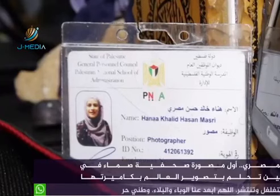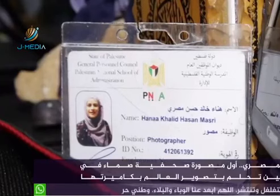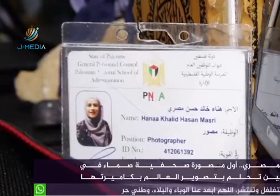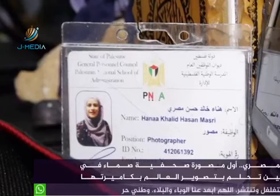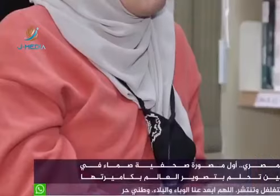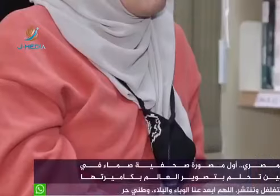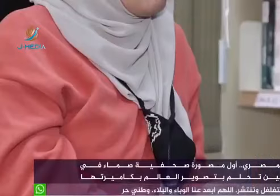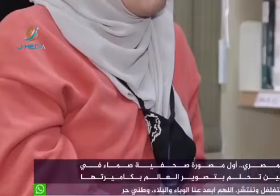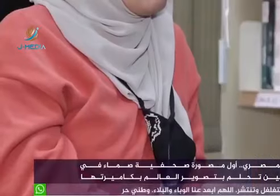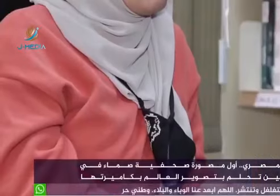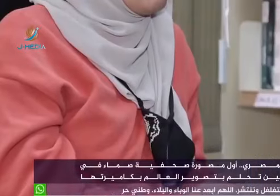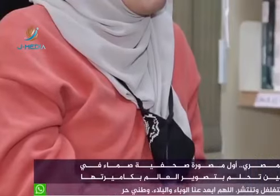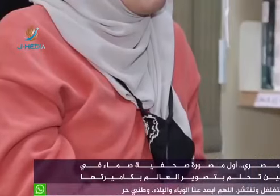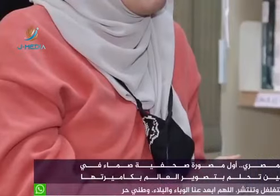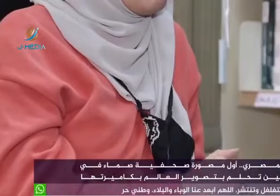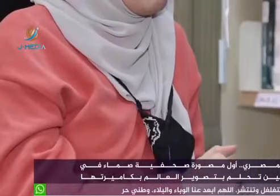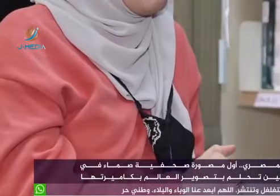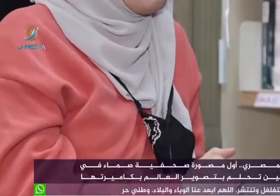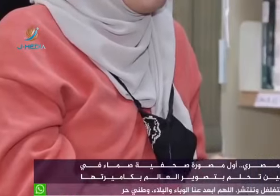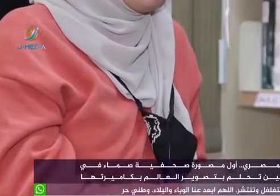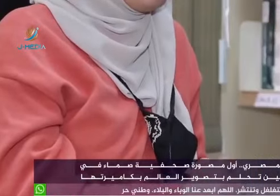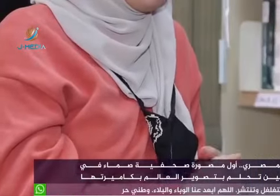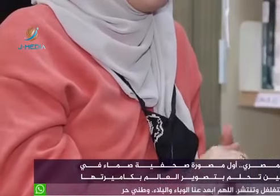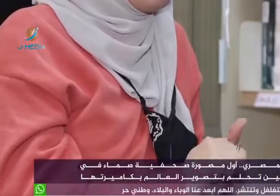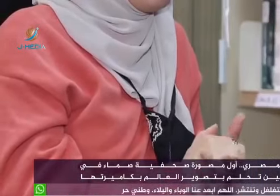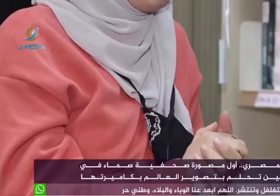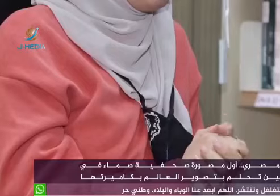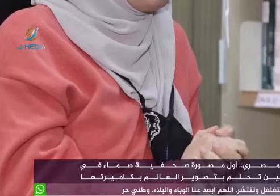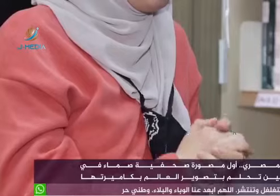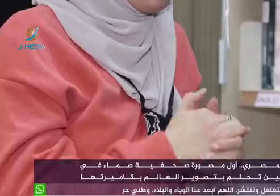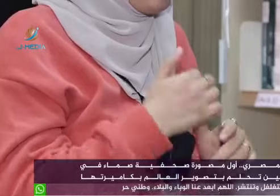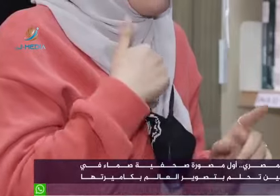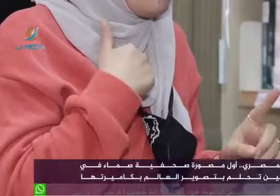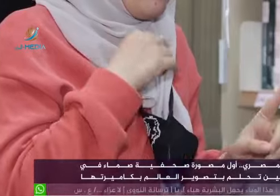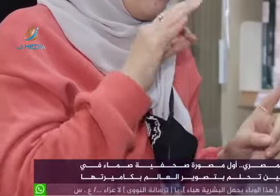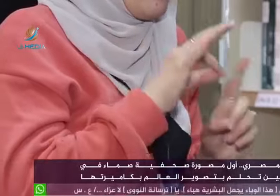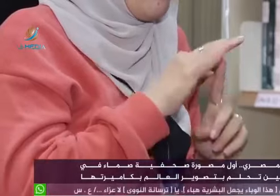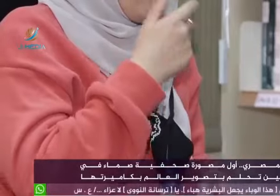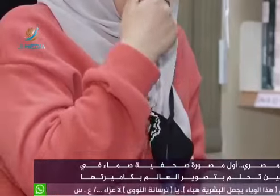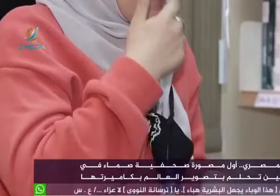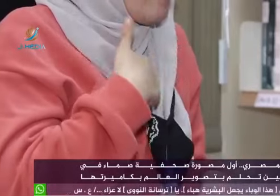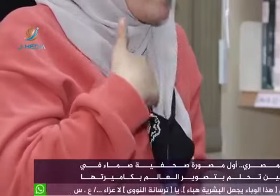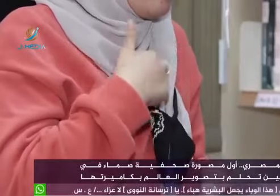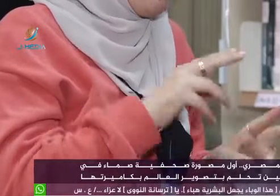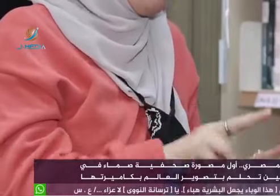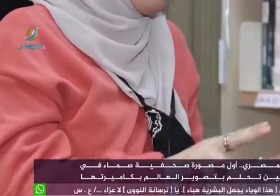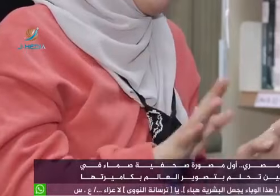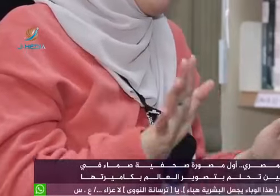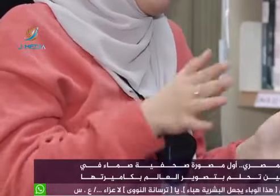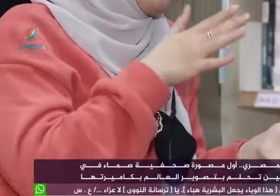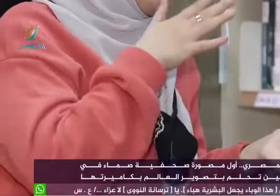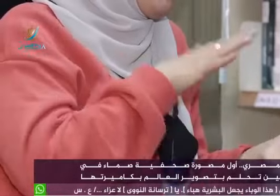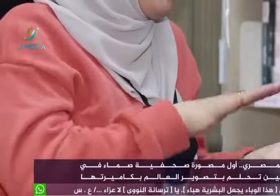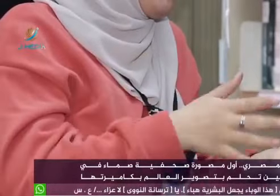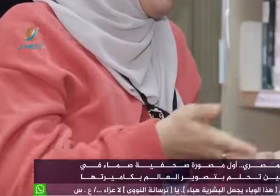قديمة طبعا حبيتها وهذا الكاميرا هي ضلت معي وبعد ما توفق أخوي حسن